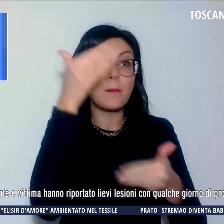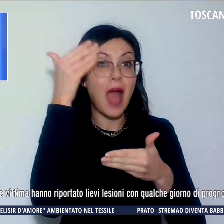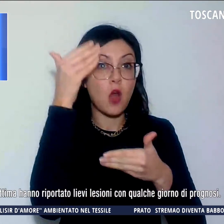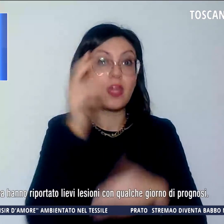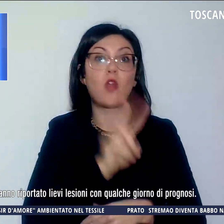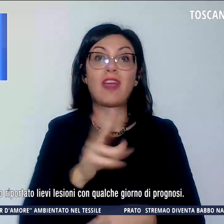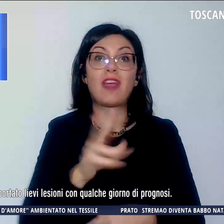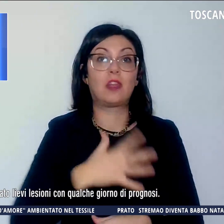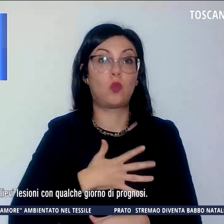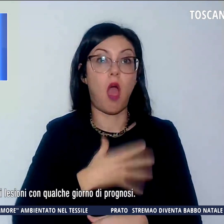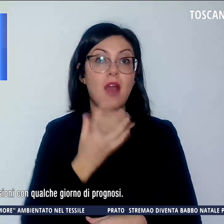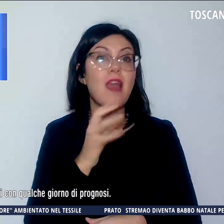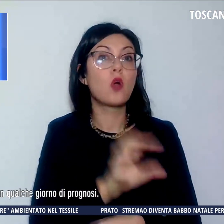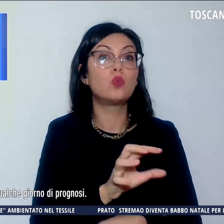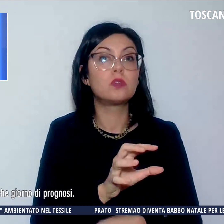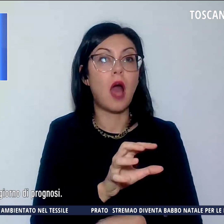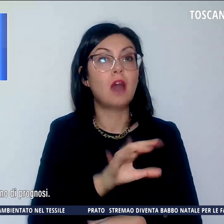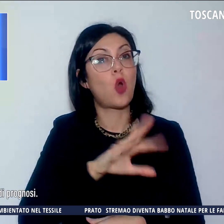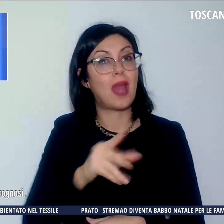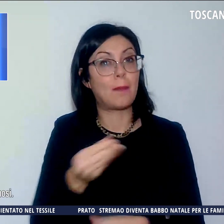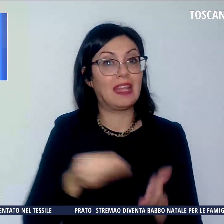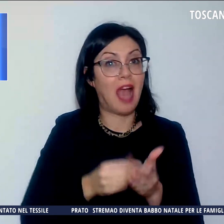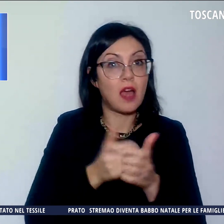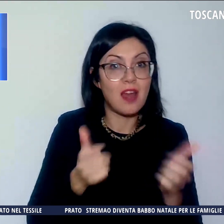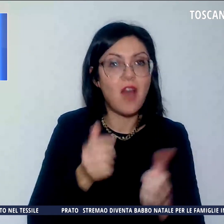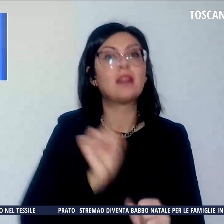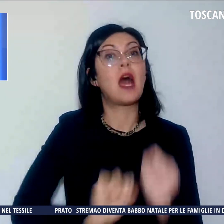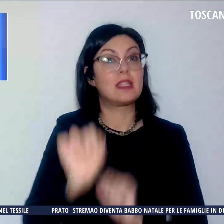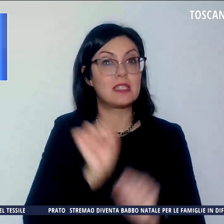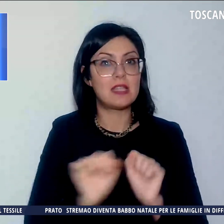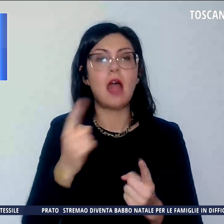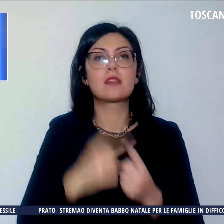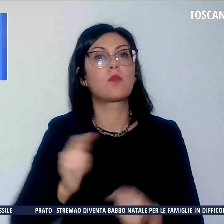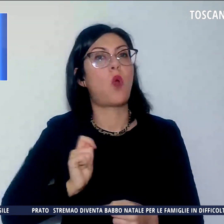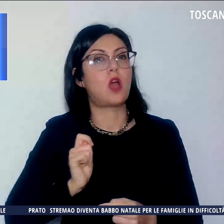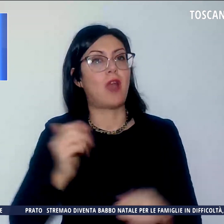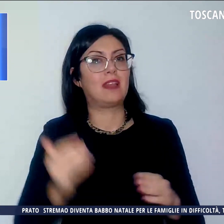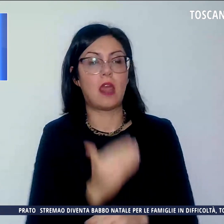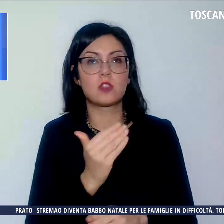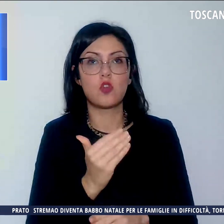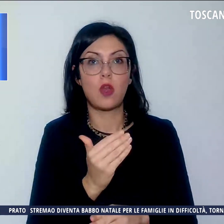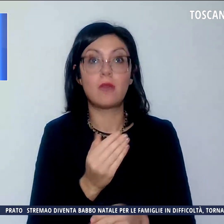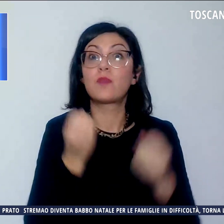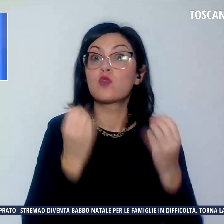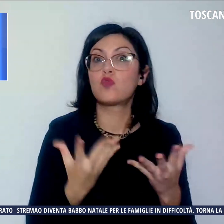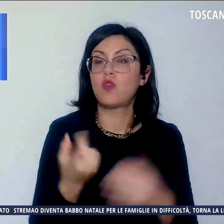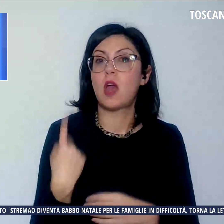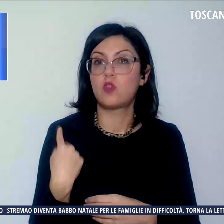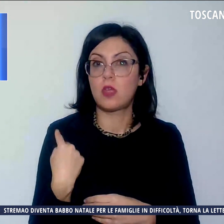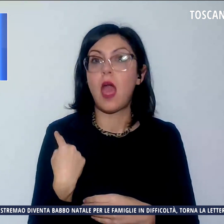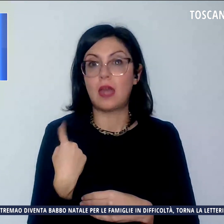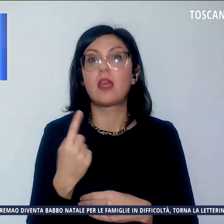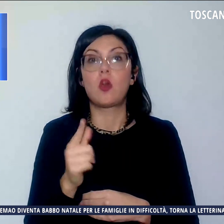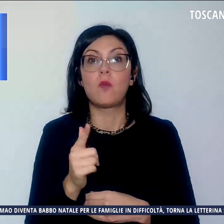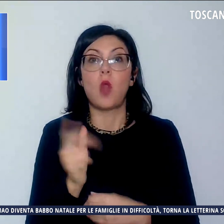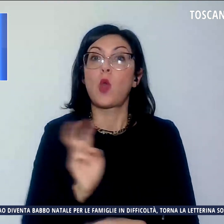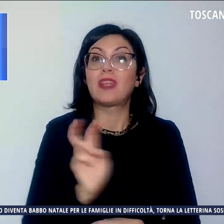rapina aggravata, resistenza e lesioni a pubblico ufficiale. È successo ieri sulla linea 1 della tramvia